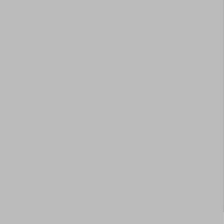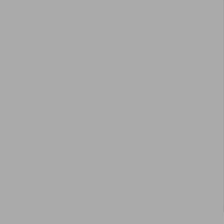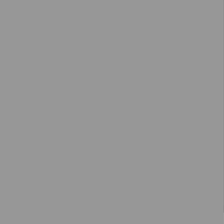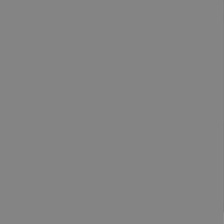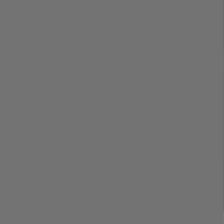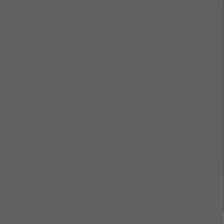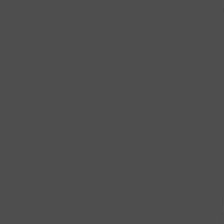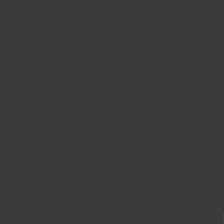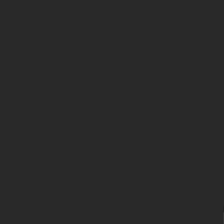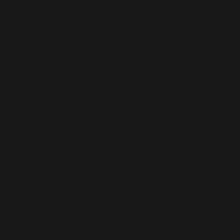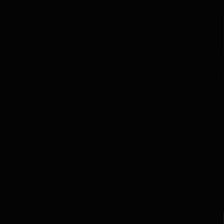Música Música Música Música